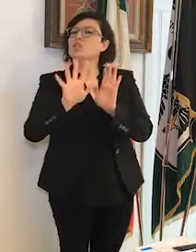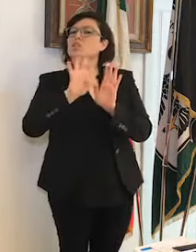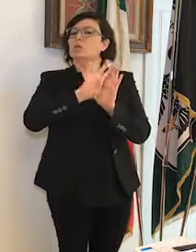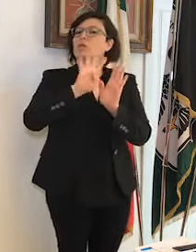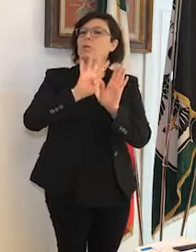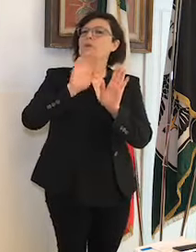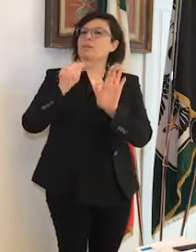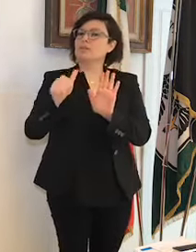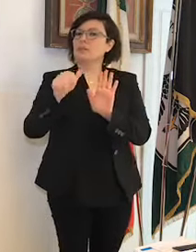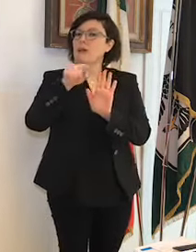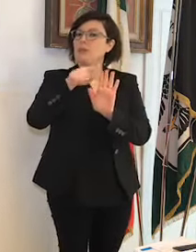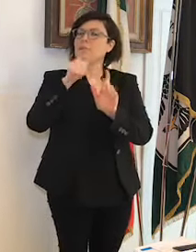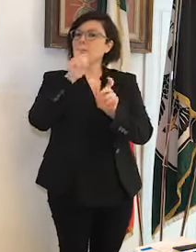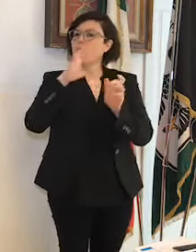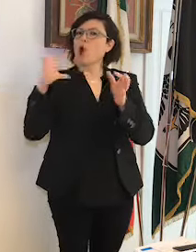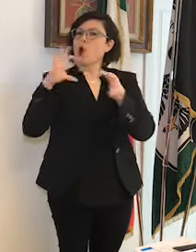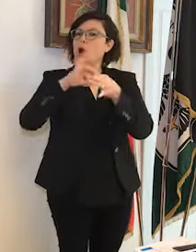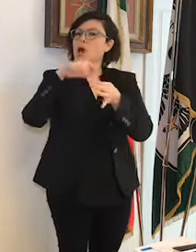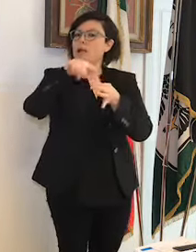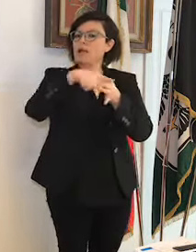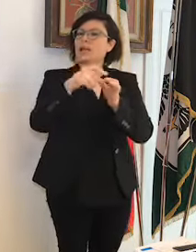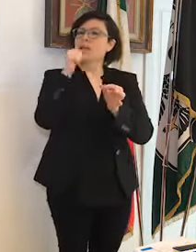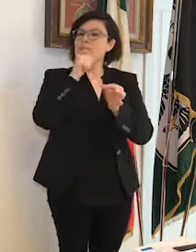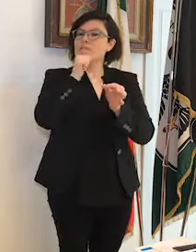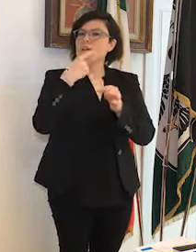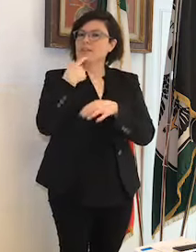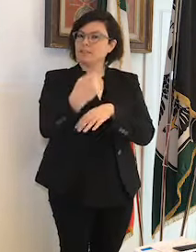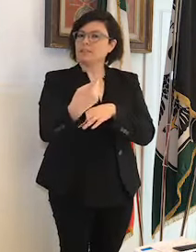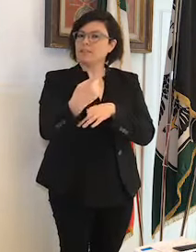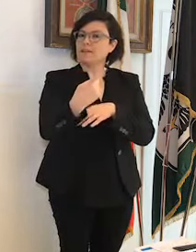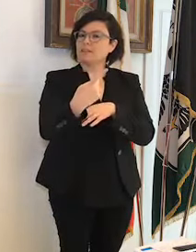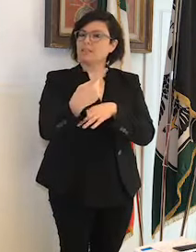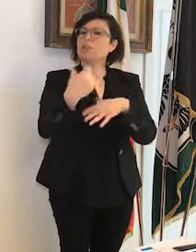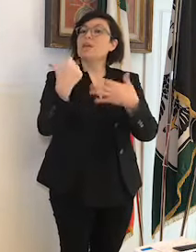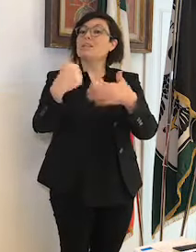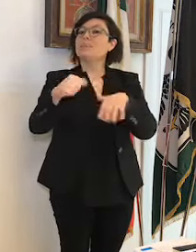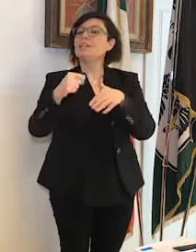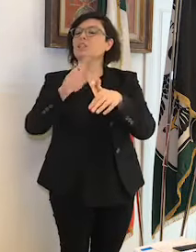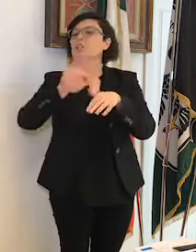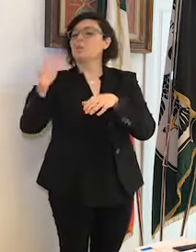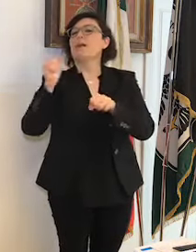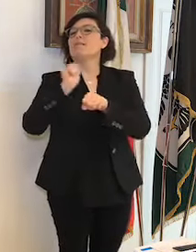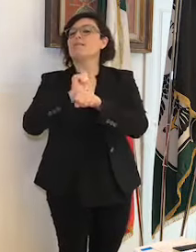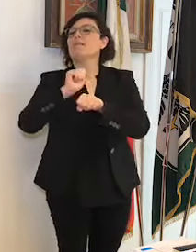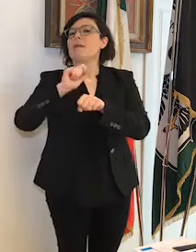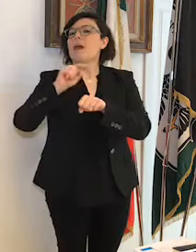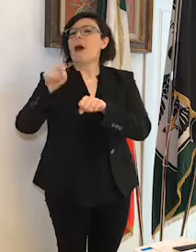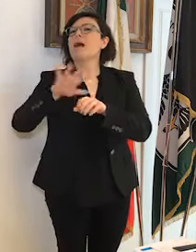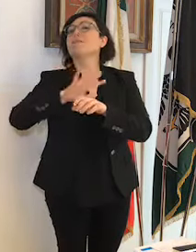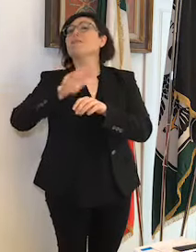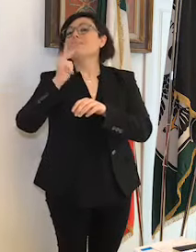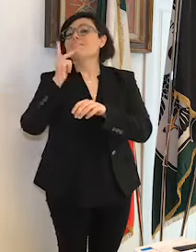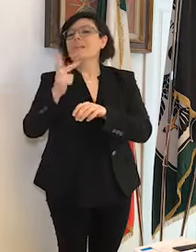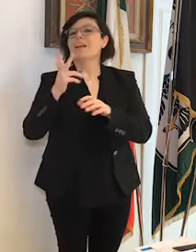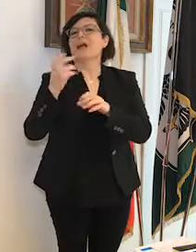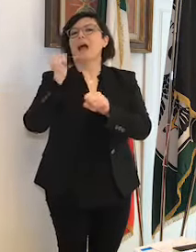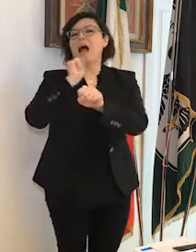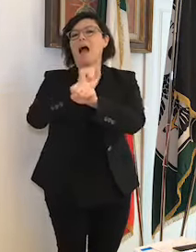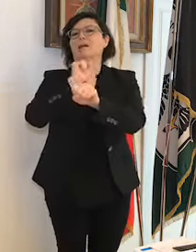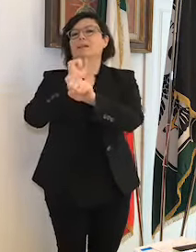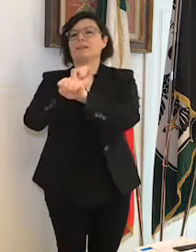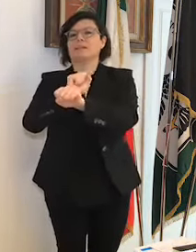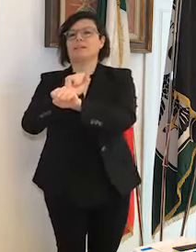riferiti a false dichiarazioni, 16 per altri reati e 3 sono stati arrestati, si tratta